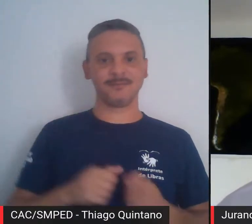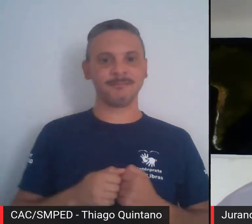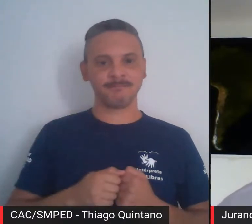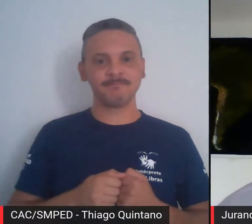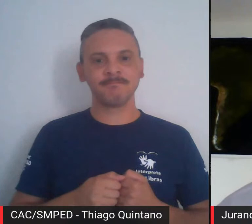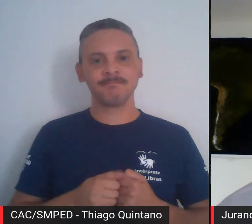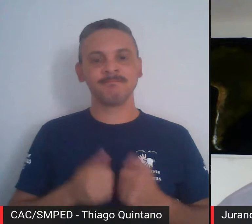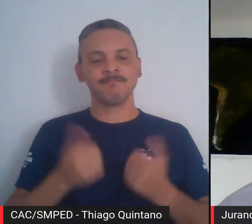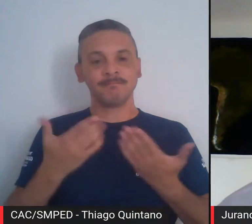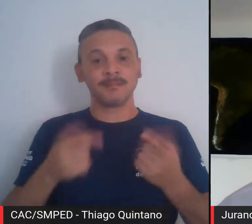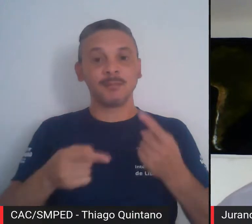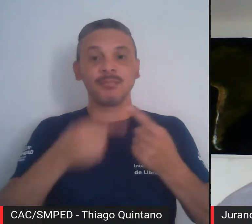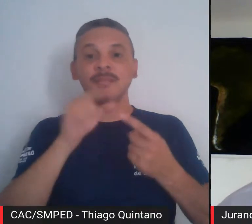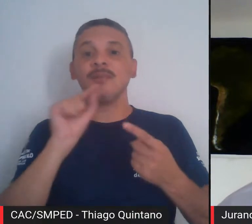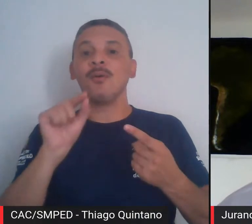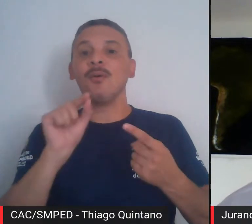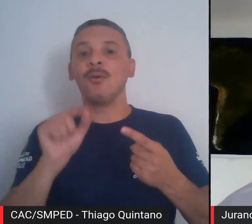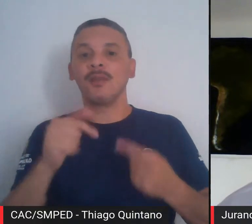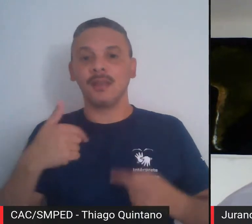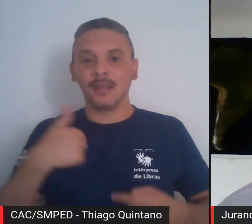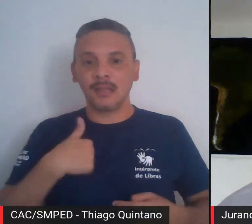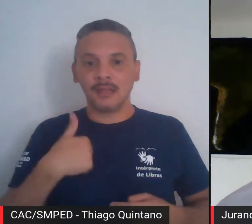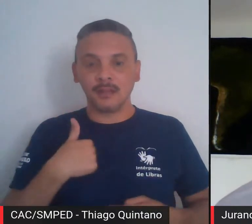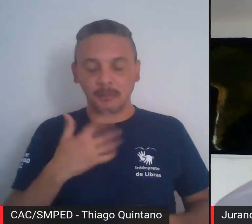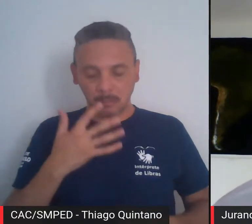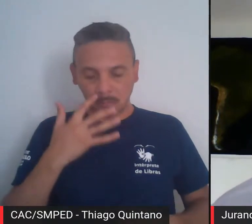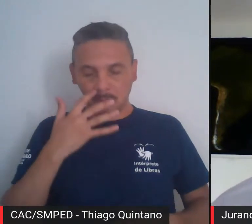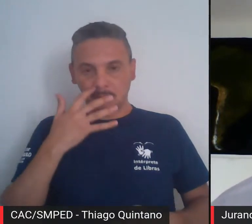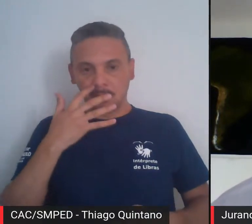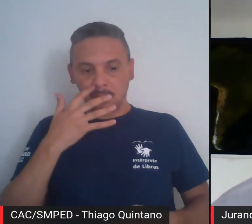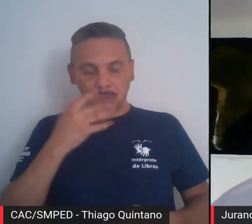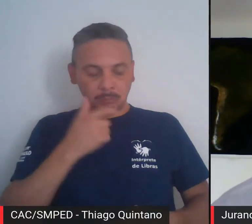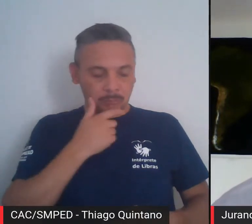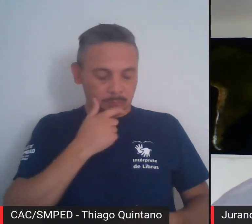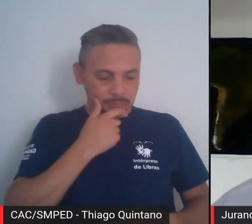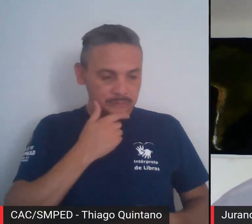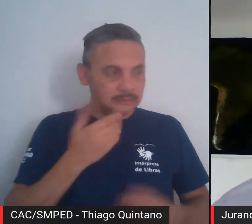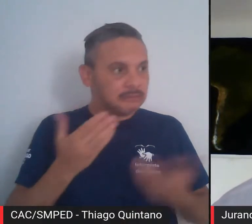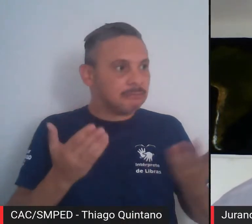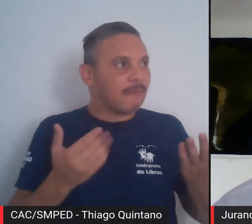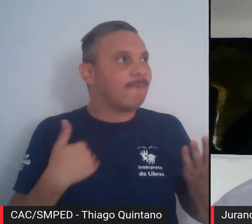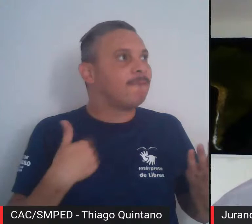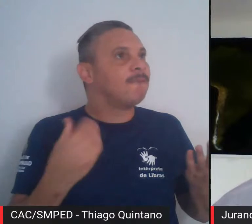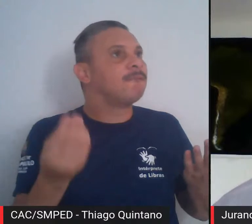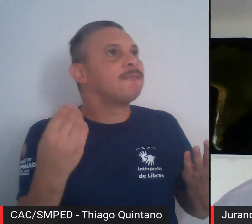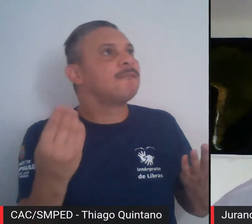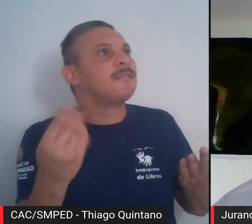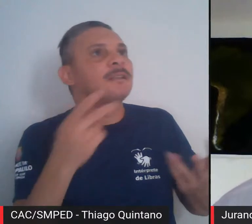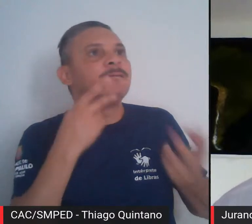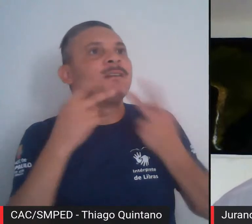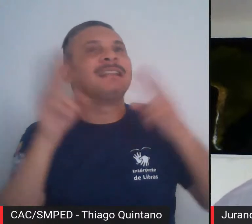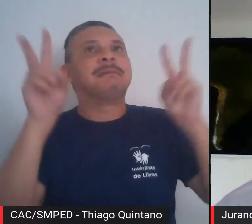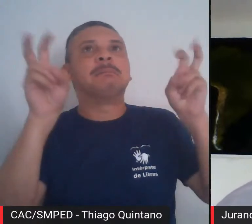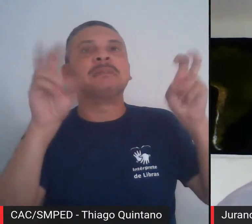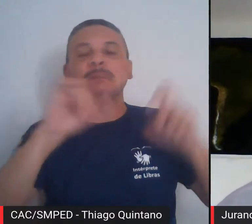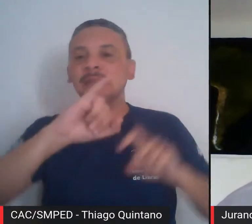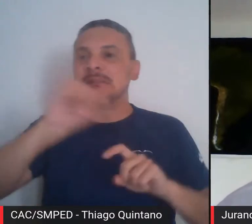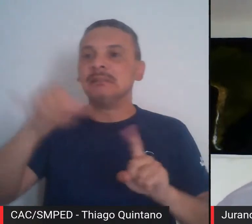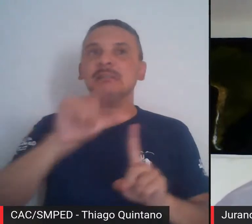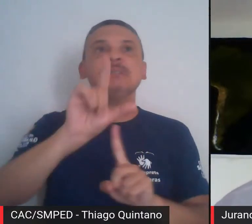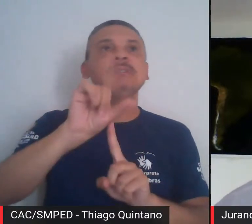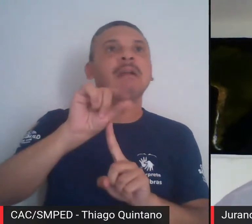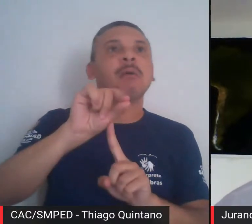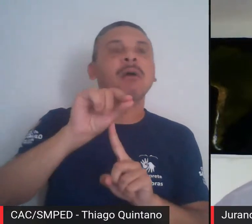no primeiro momento eu fiquei assim, oh, oh, meu Deus, falar do Jaraguá para o pessoal que vai